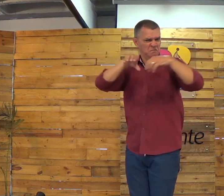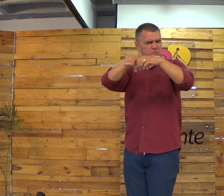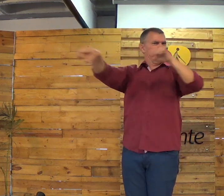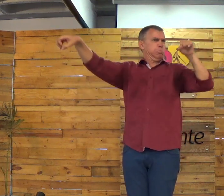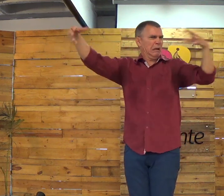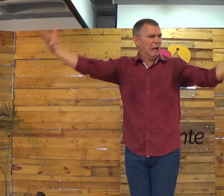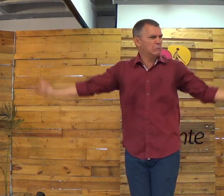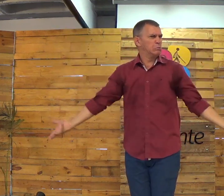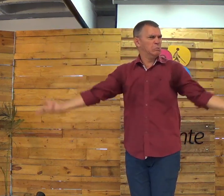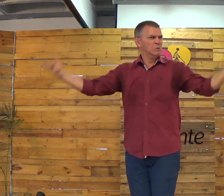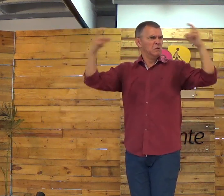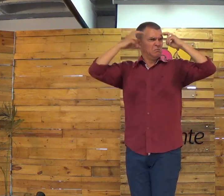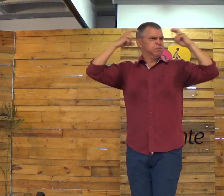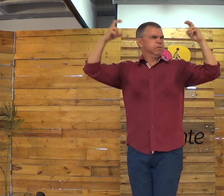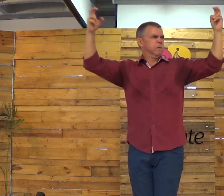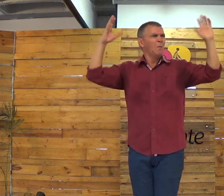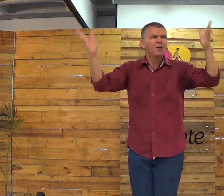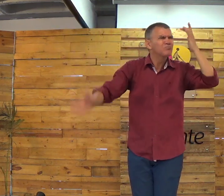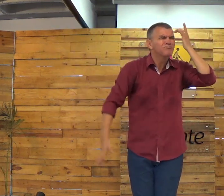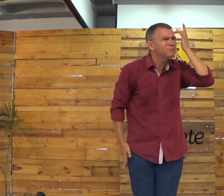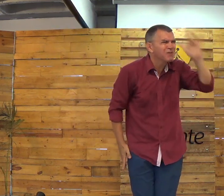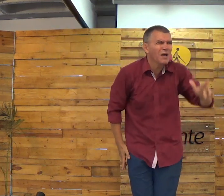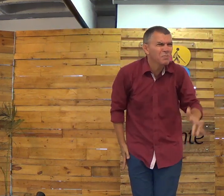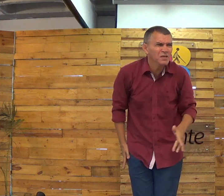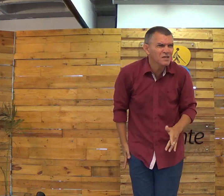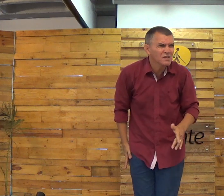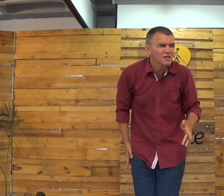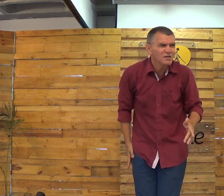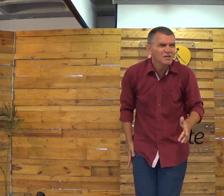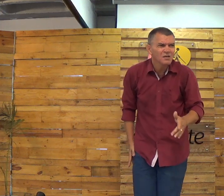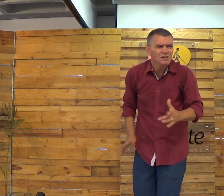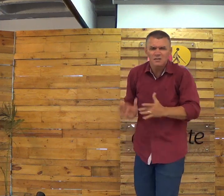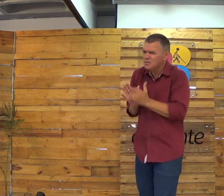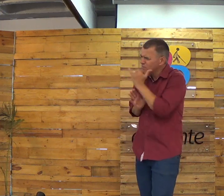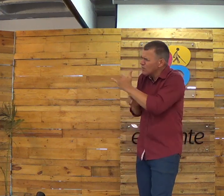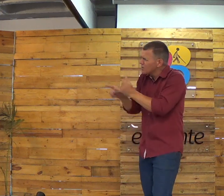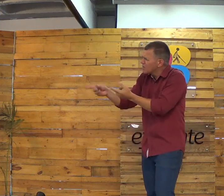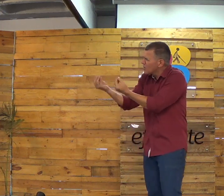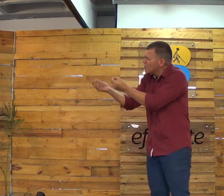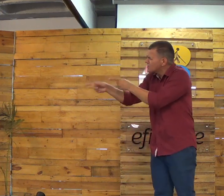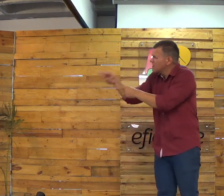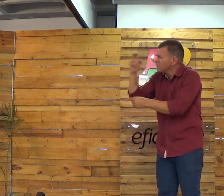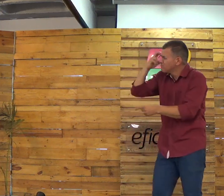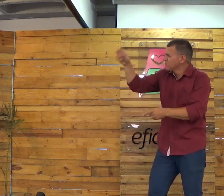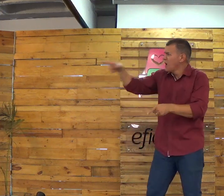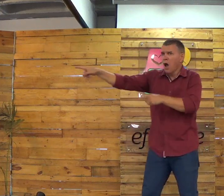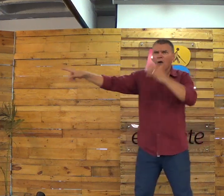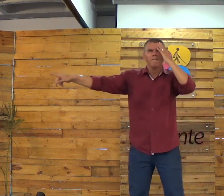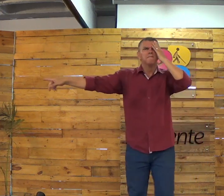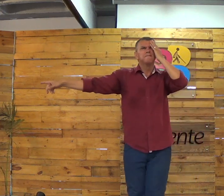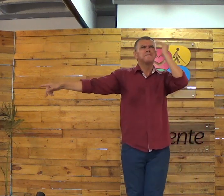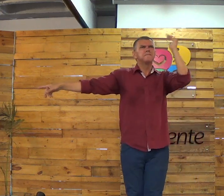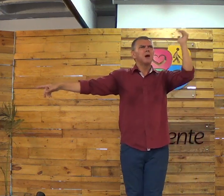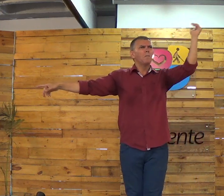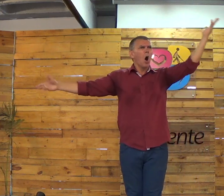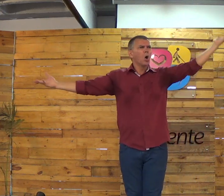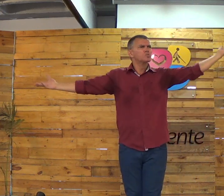e formado, né? Como se o dia de hoje ele vivesse. Como é que você sabe? Você que é tão